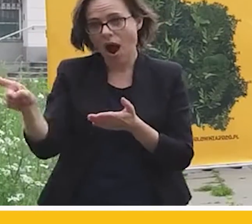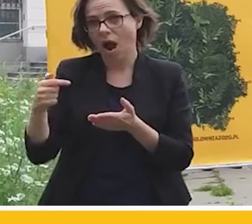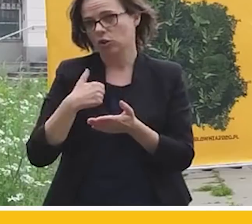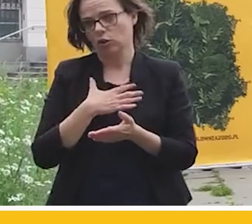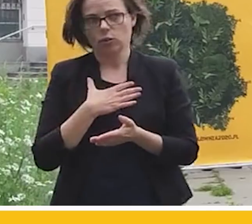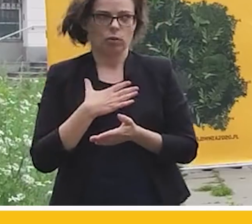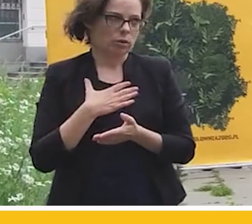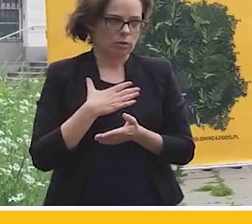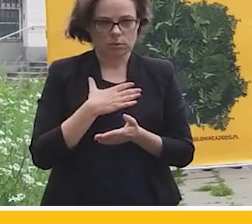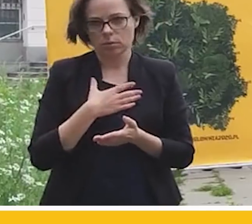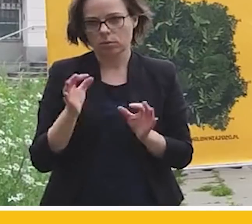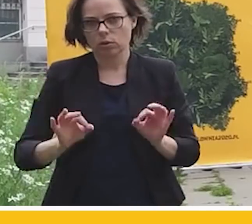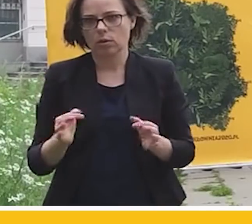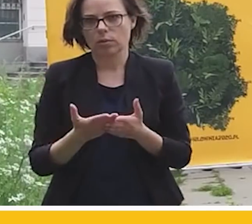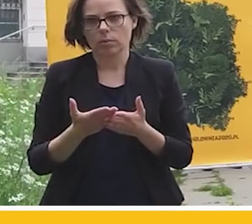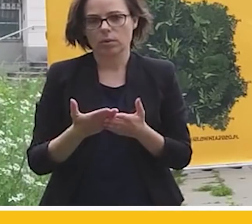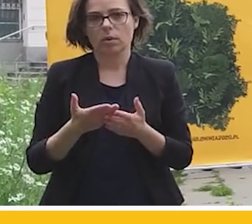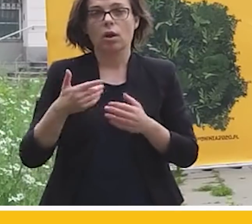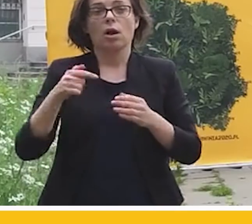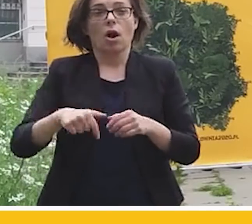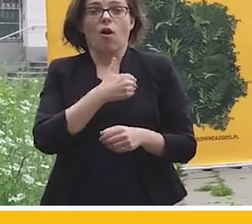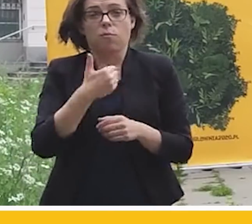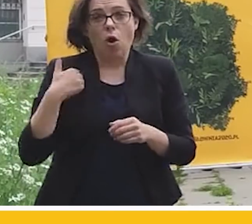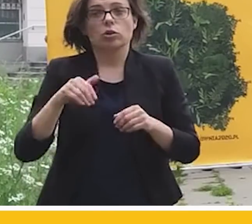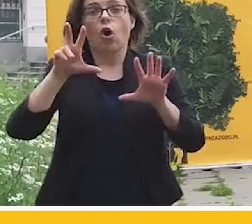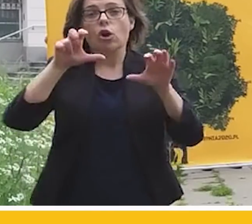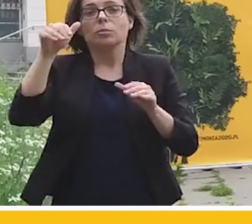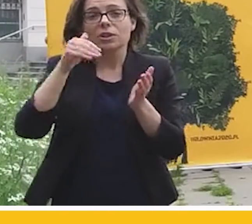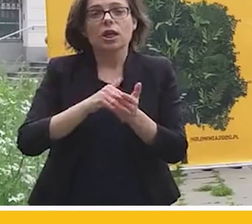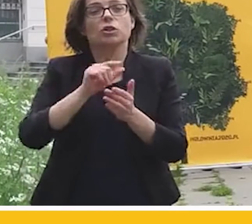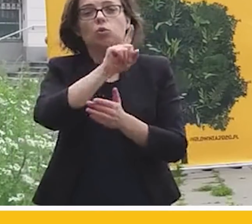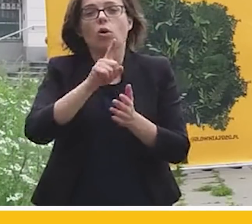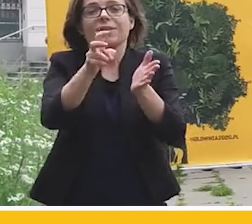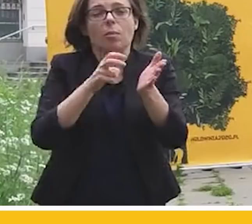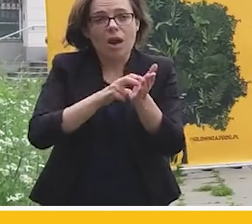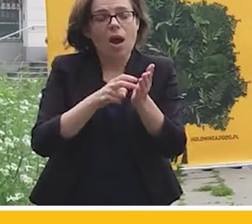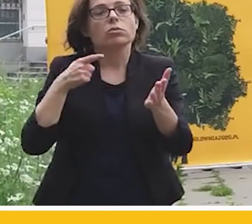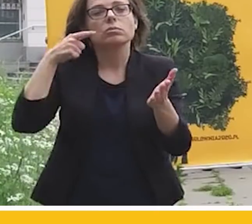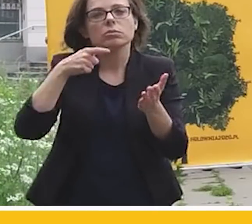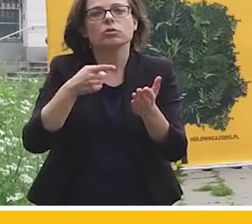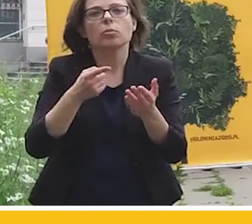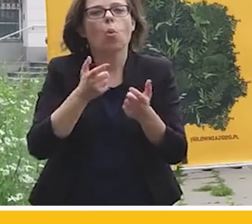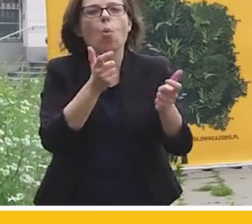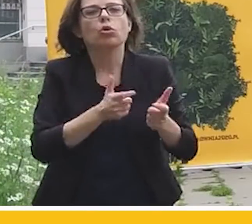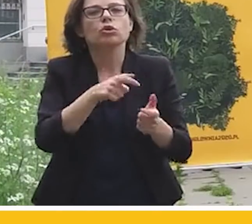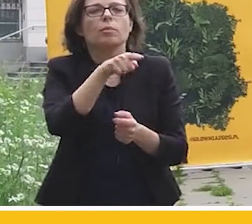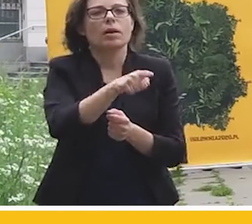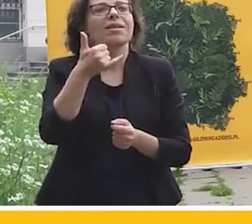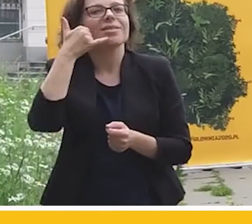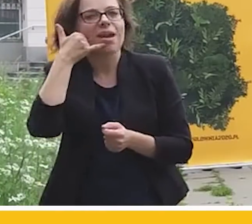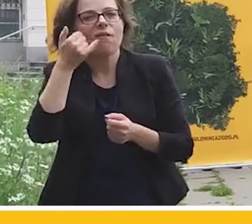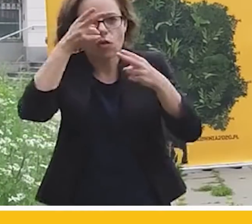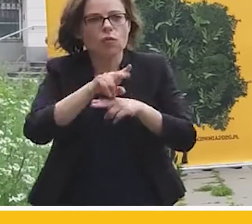W kraju, w którym w ubiegłym roku zabrakło 800 tysięcy złotych na utrzymanie telefonu zaufania dla dzieci i młodzieży, który ratuje 18 dzieciaków dziennie,